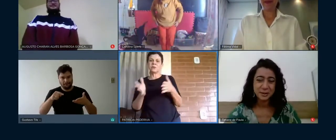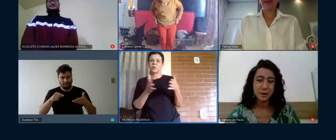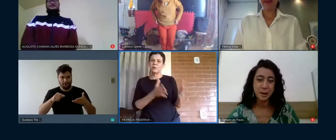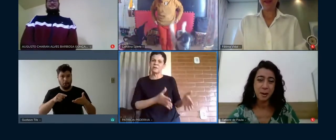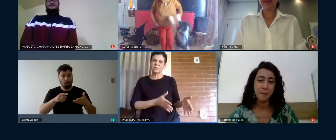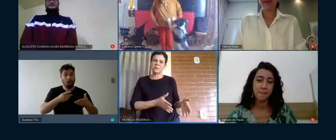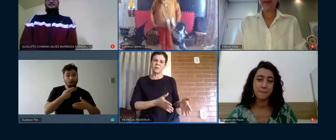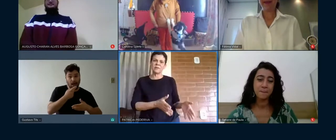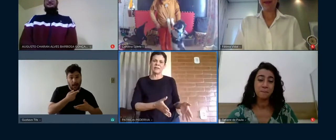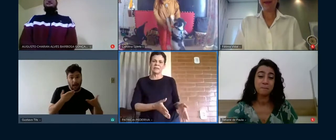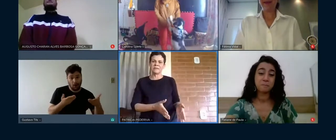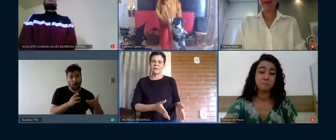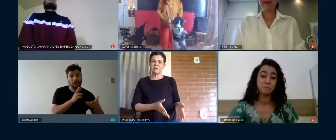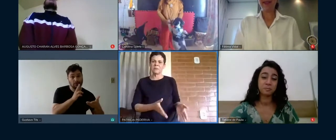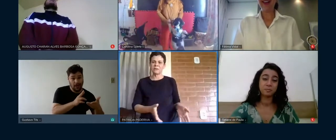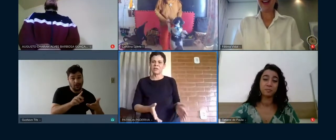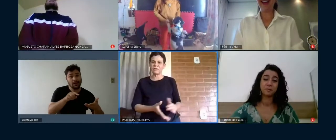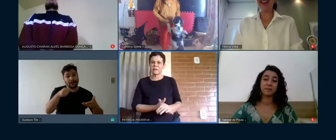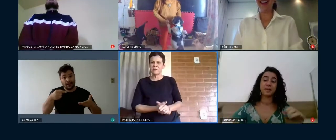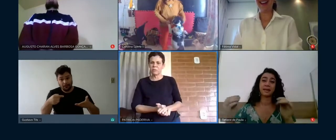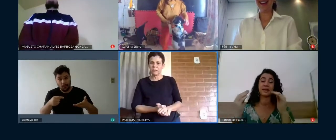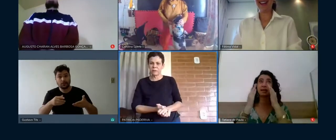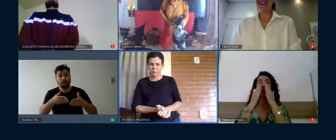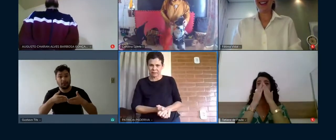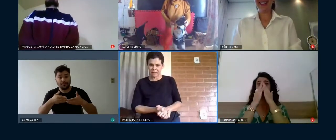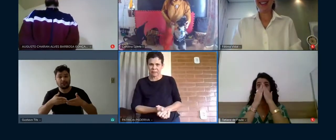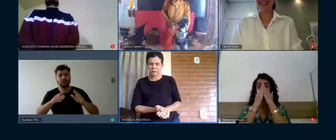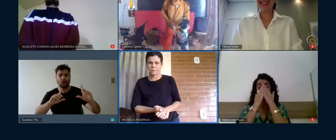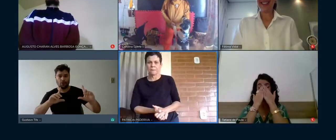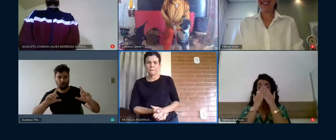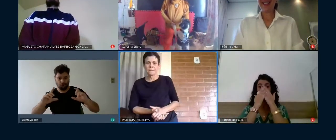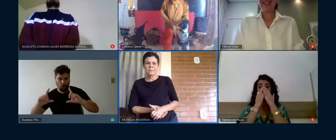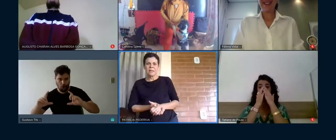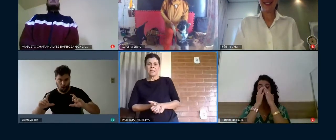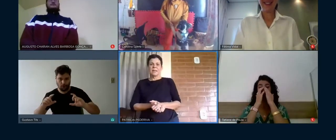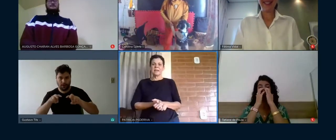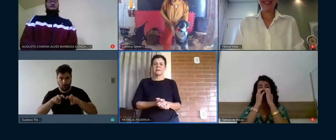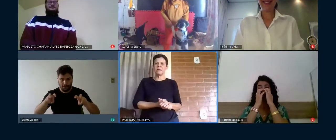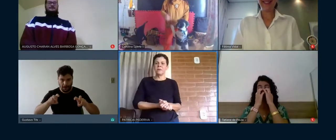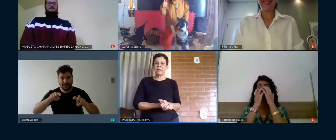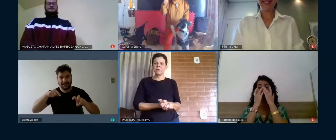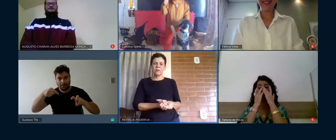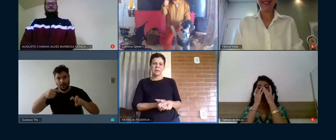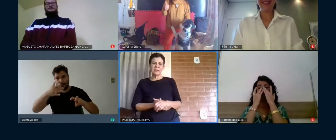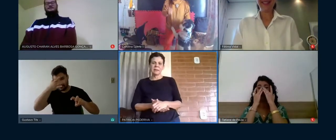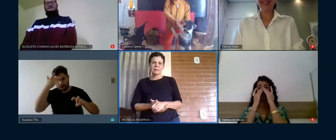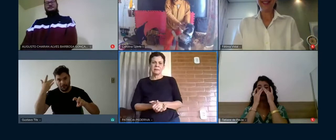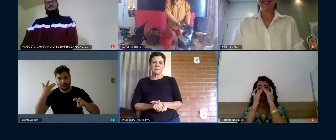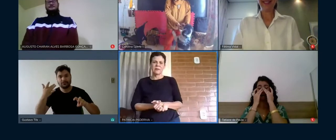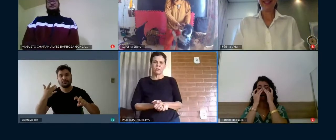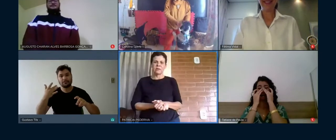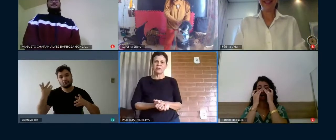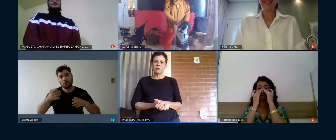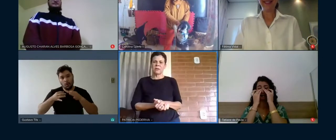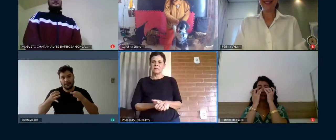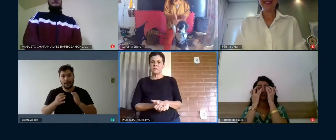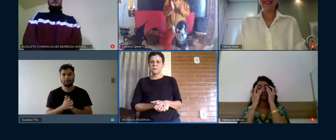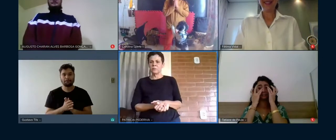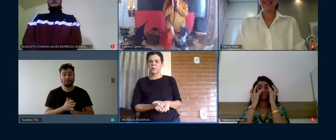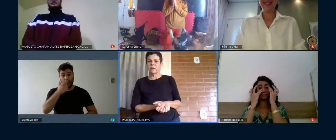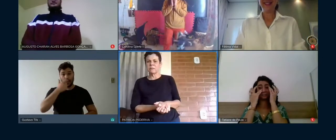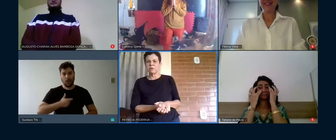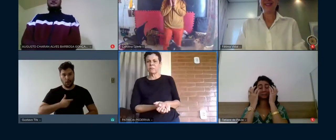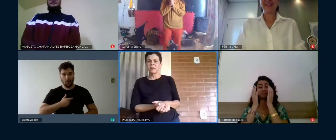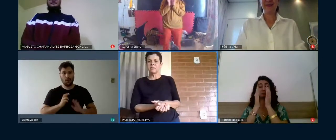depois eu pedi para que todas as pessoas liguem as câmeras para a gente registrar esse momento para tarde então em nome da faculdade de